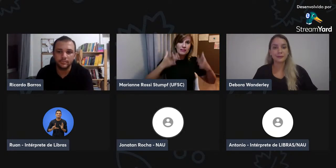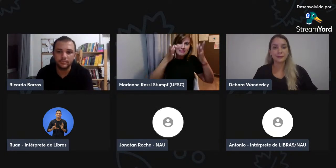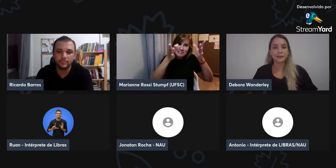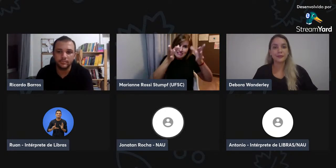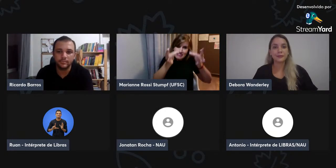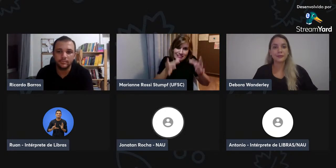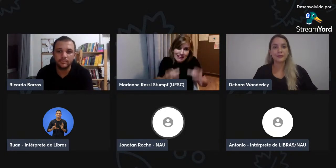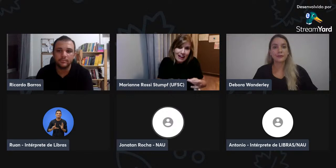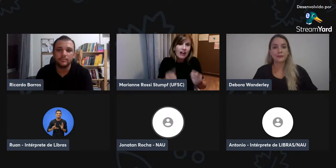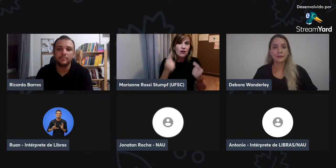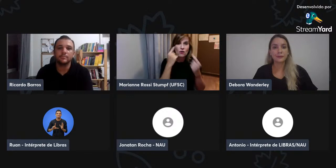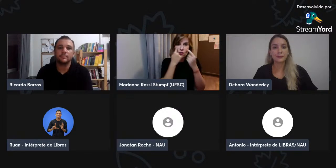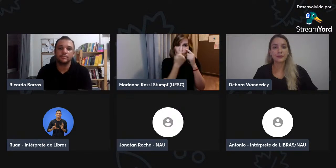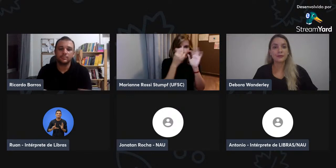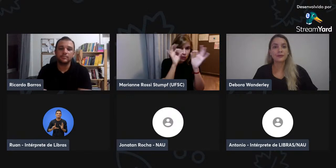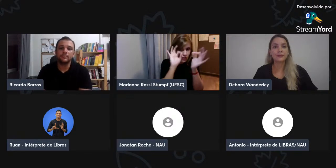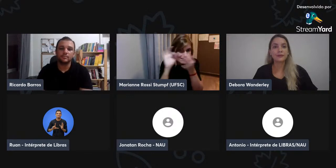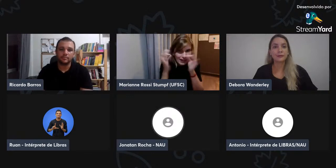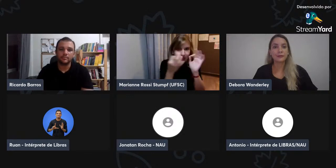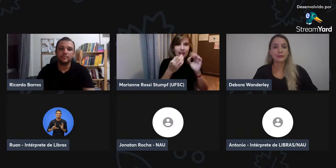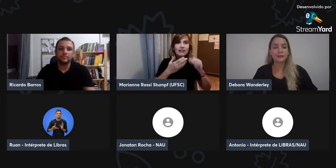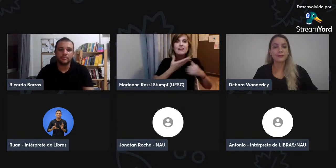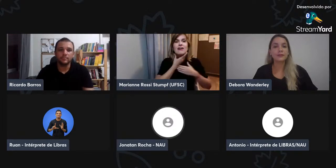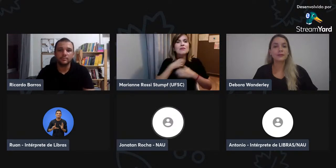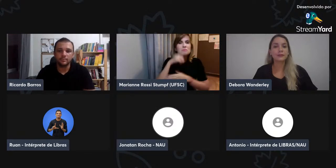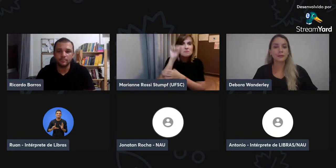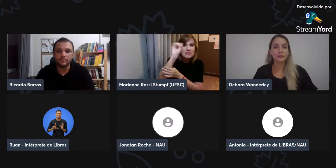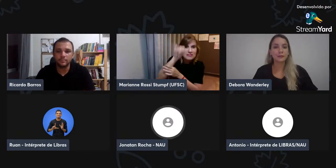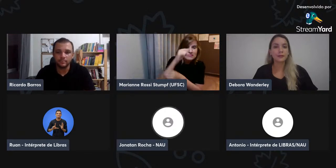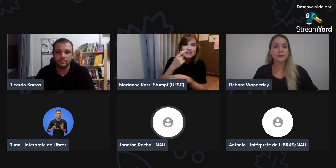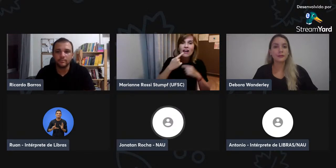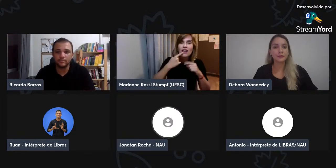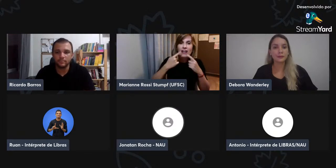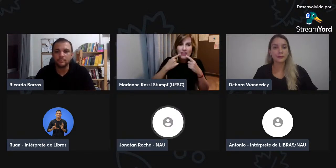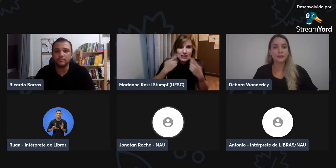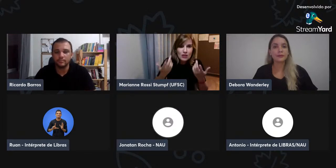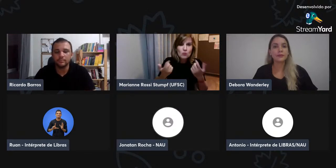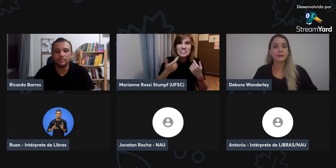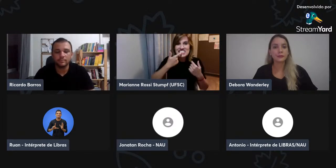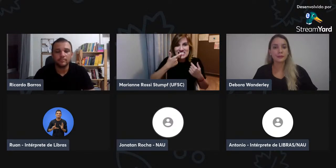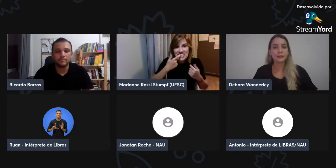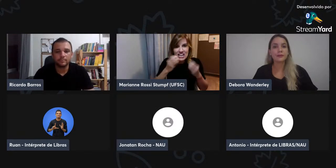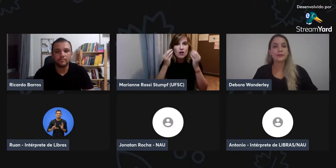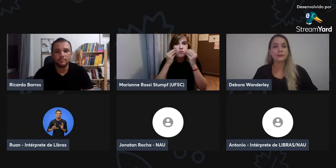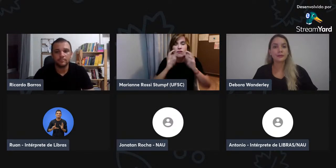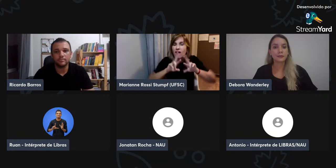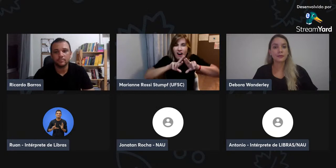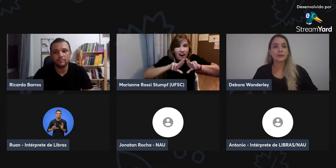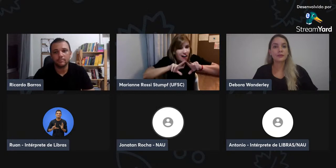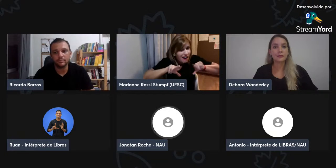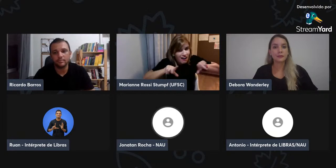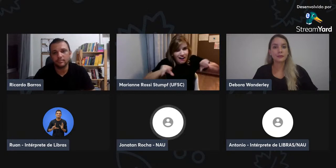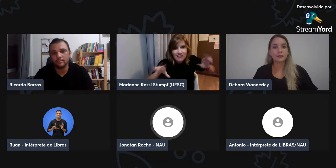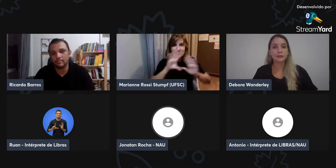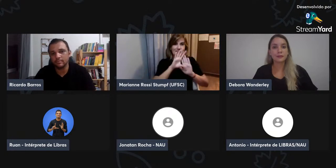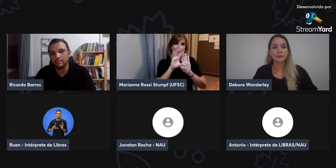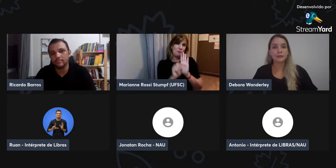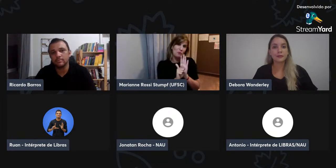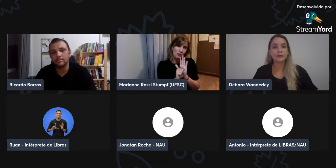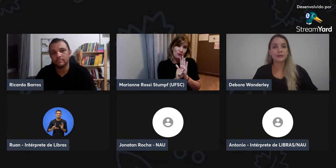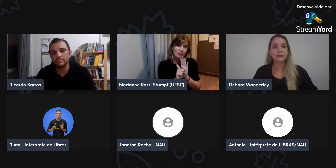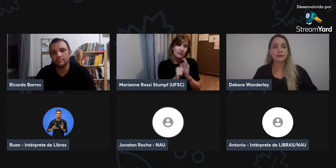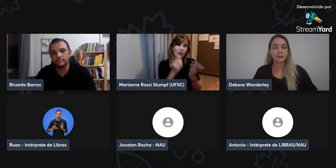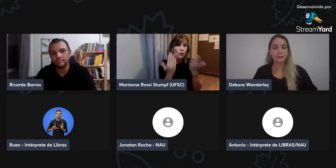indesejável, dificulta, né? Então, cada um dos detalhes, né? Da expressão,